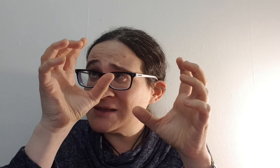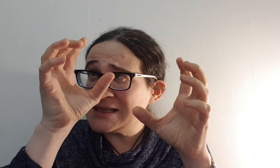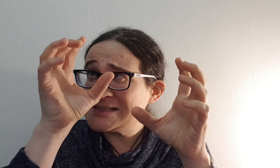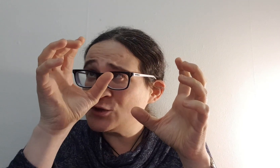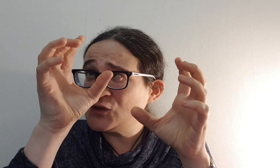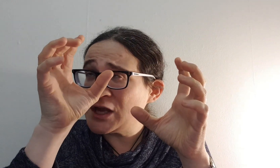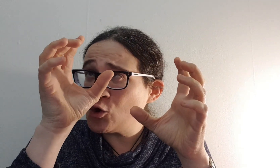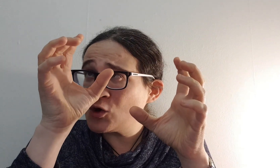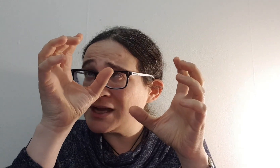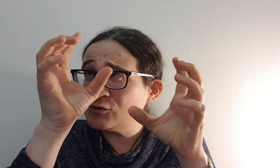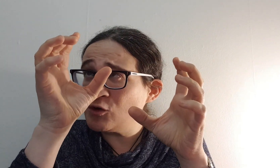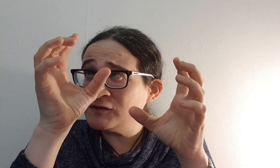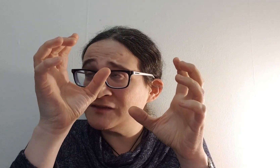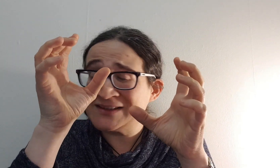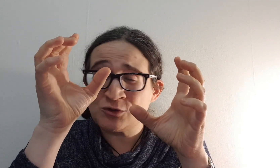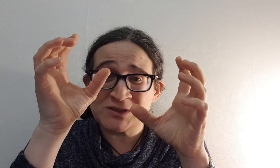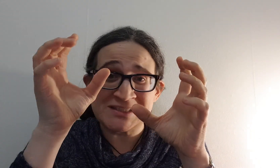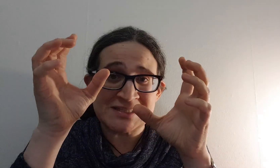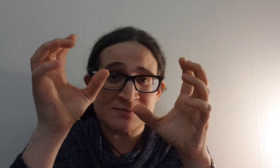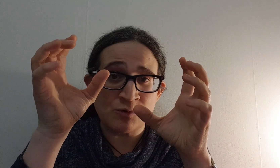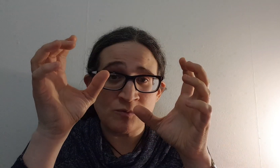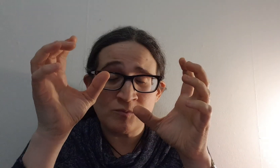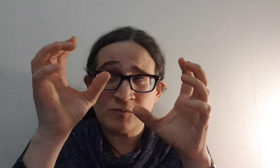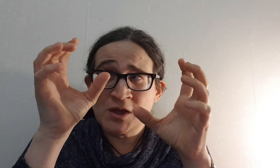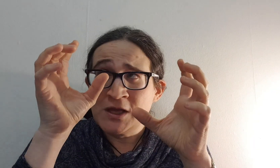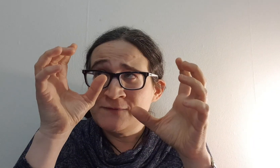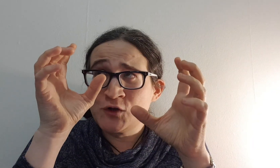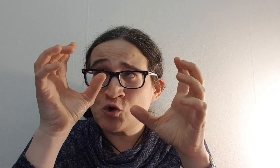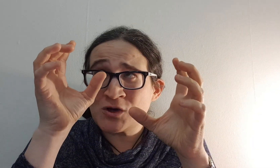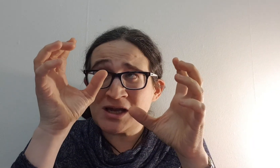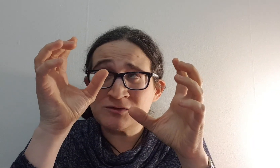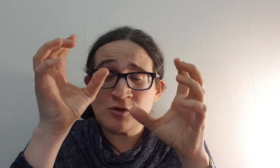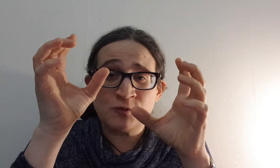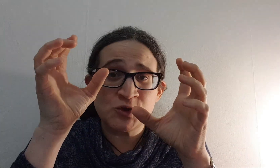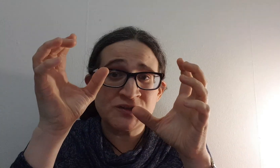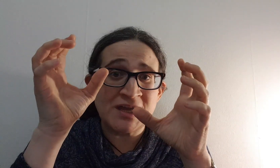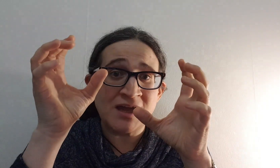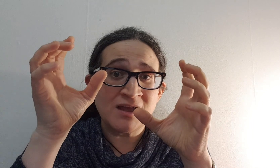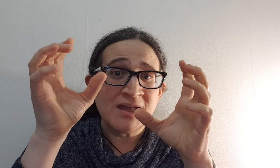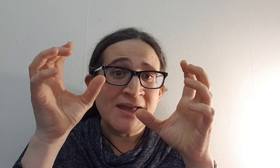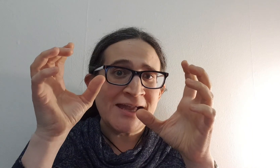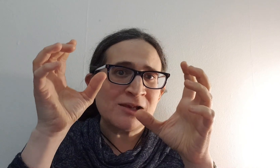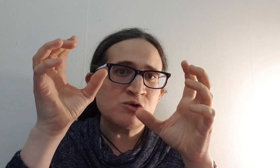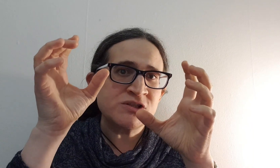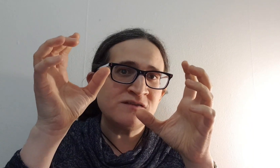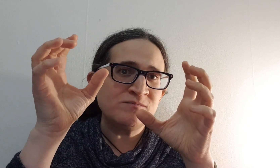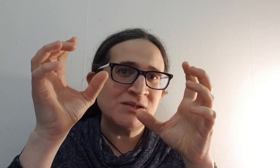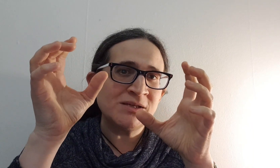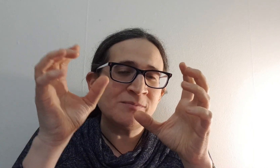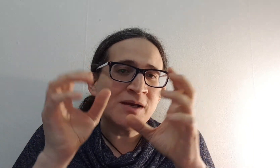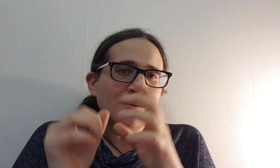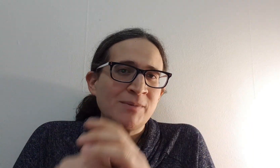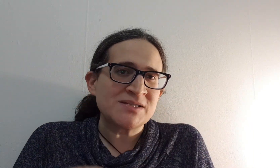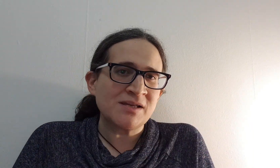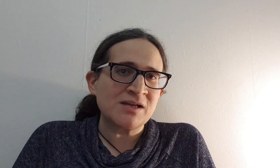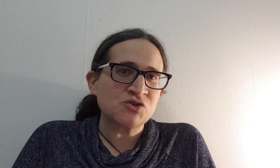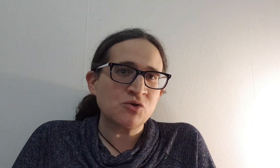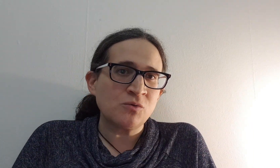הזה יודע כל כך טוב לבטות את עצמו וכל כך טוב הוא יודע איך להוסיף מילים בשיחה שלו